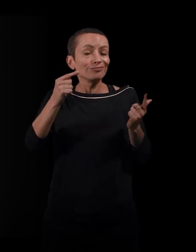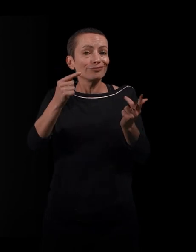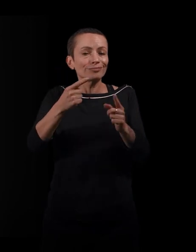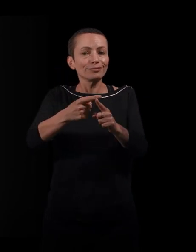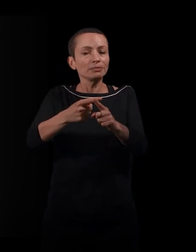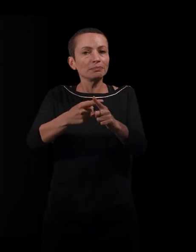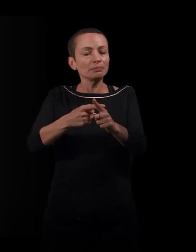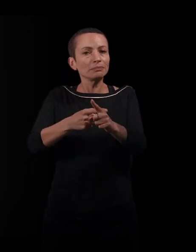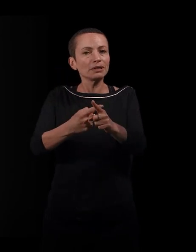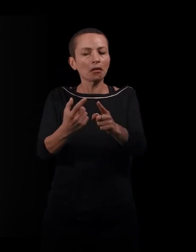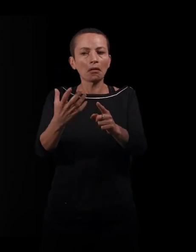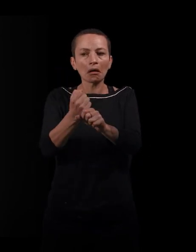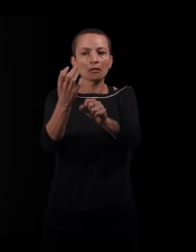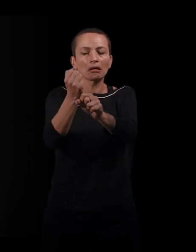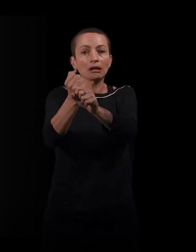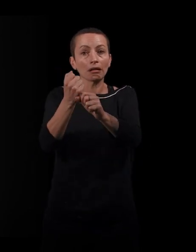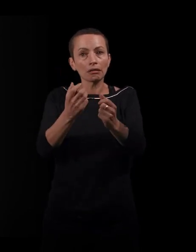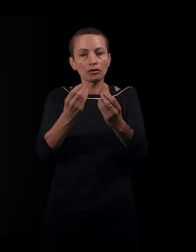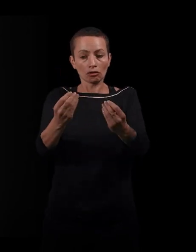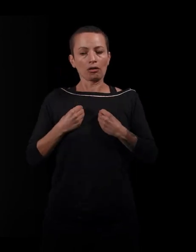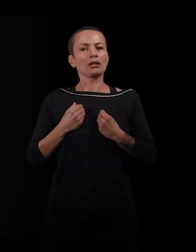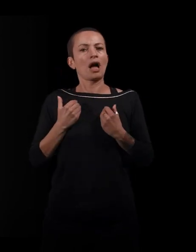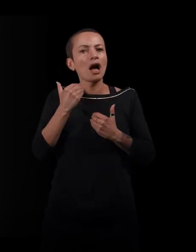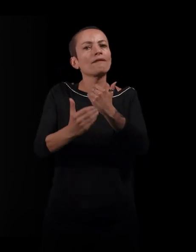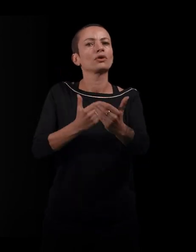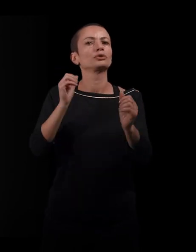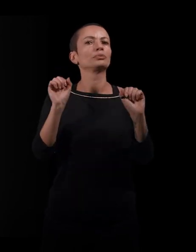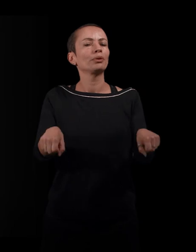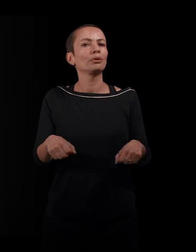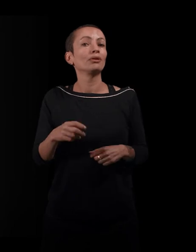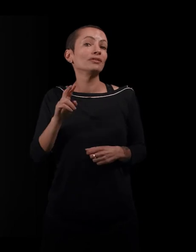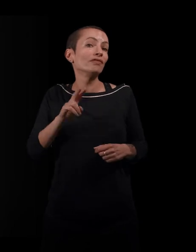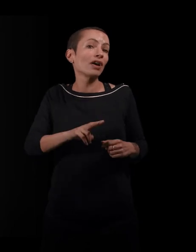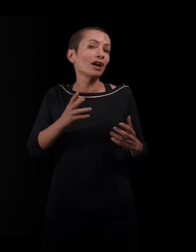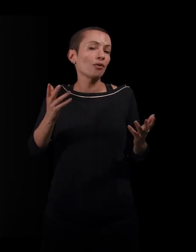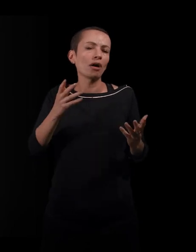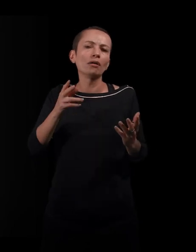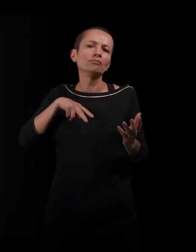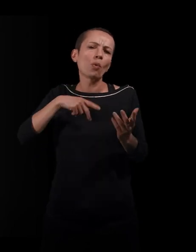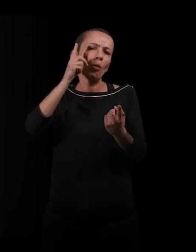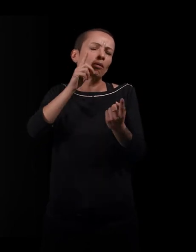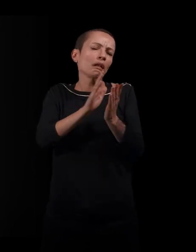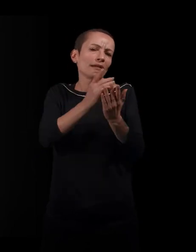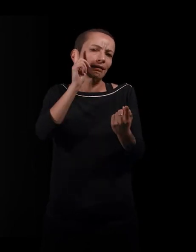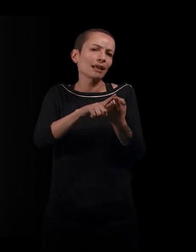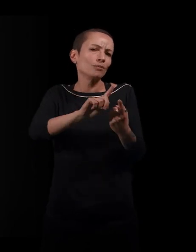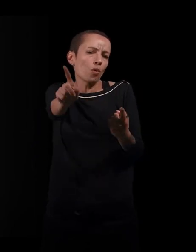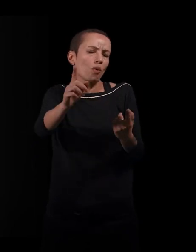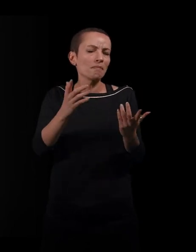et qui permettent aussi d'avancer. Parce que c'est vrai que ce n pas vraiment l'objet de mon livre, mais c'est quelque chose qu'on retrouve aussi, qui est un petit peu